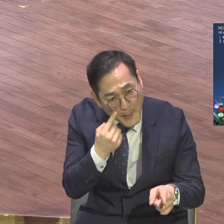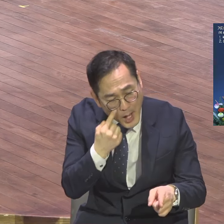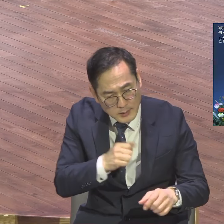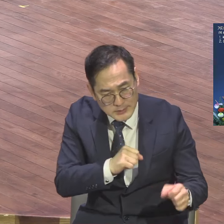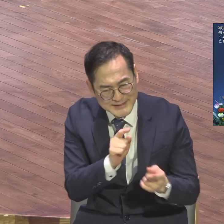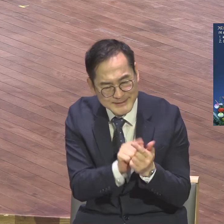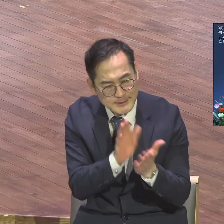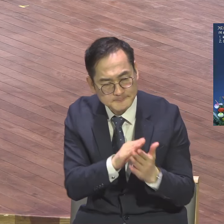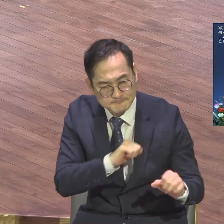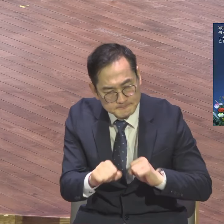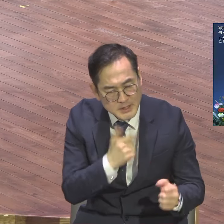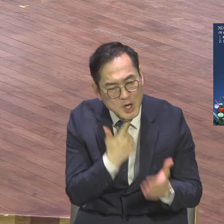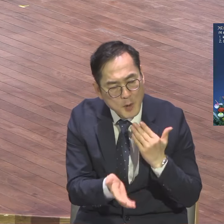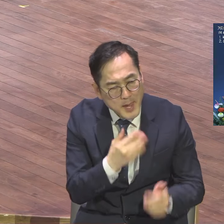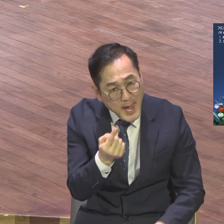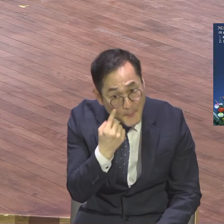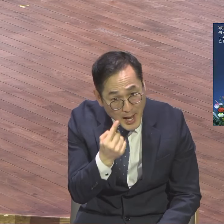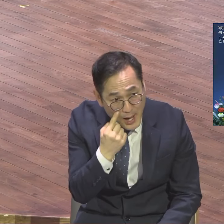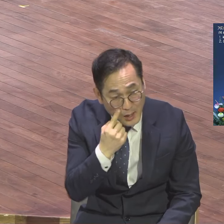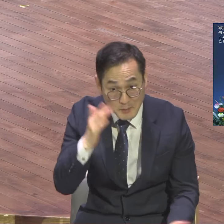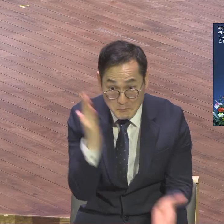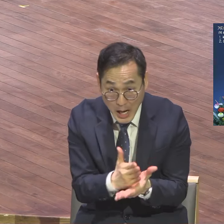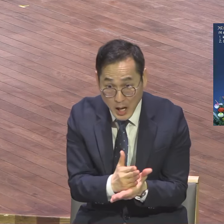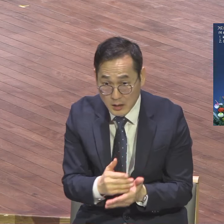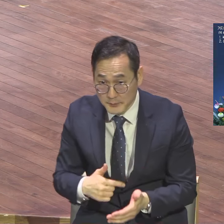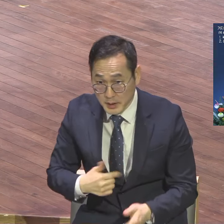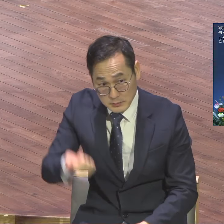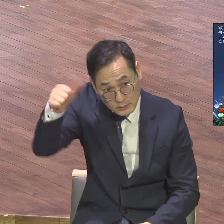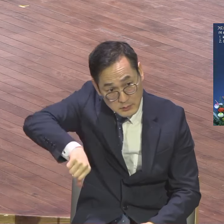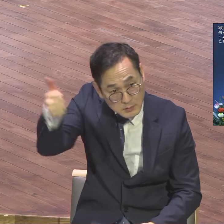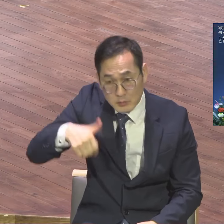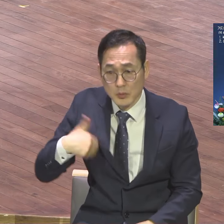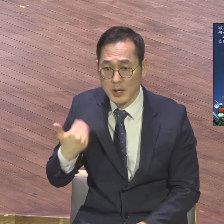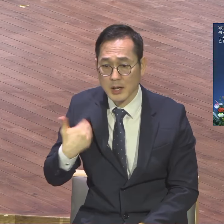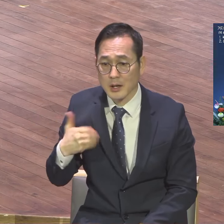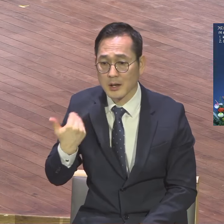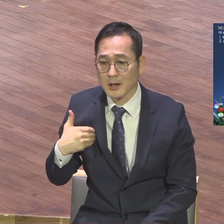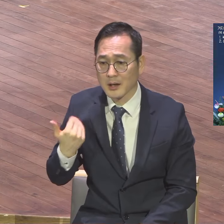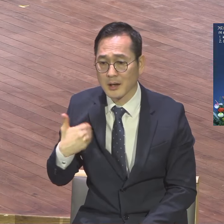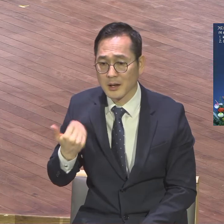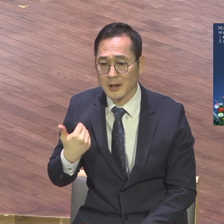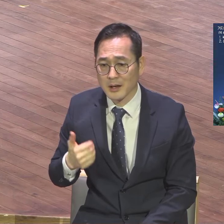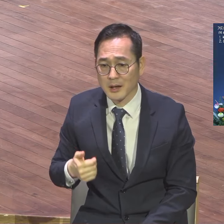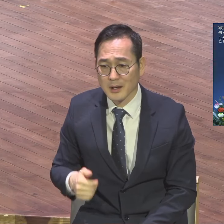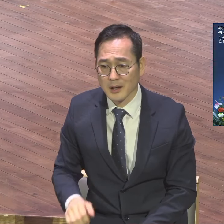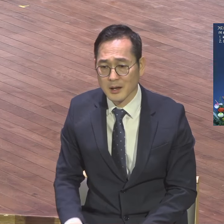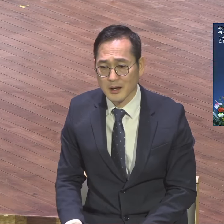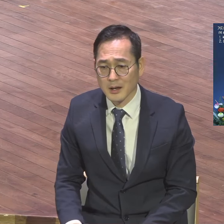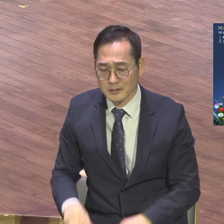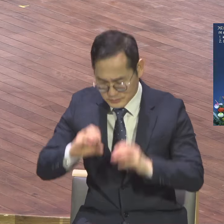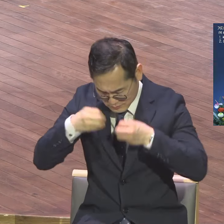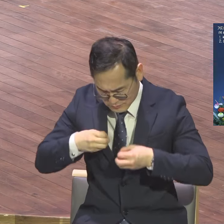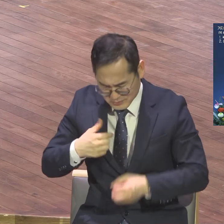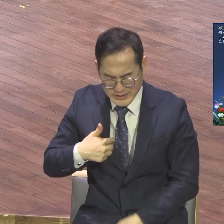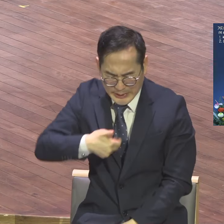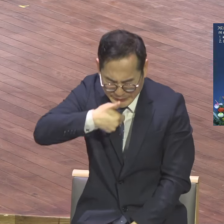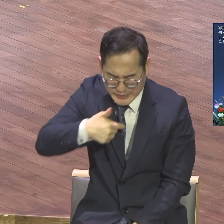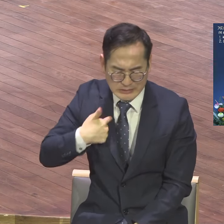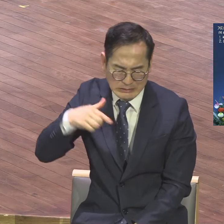맞는 말이죠 무슨 말입니까 자신을 과소평가하지 말하는 얘기에요 자신을 과소평가하지 마세요 자기를 귀하게 여기시